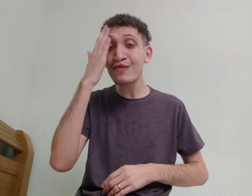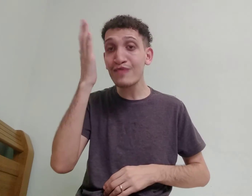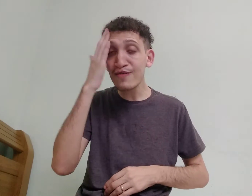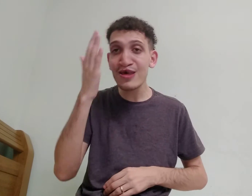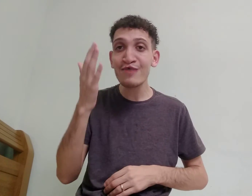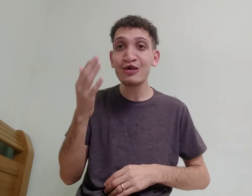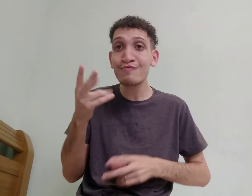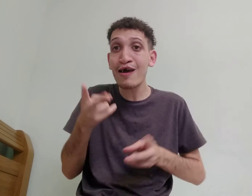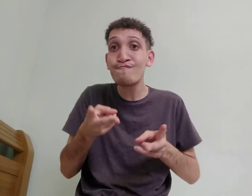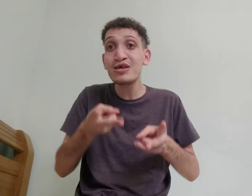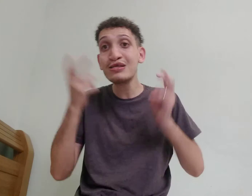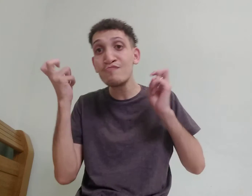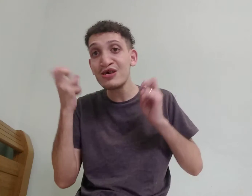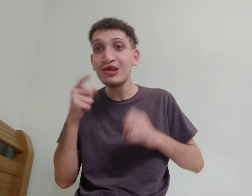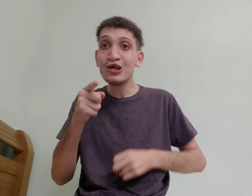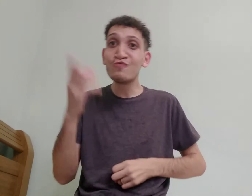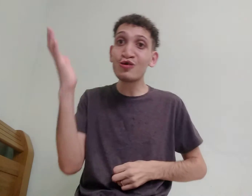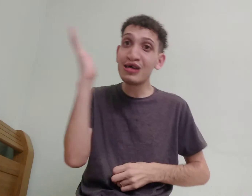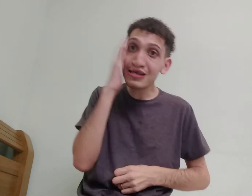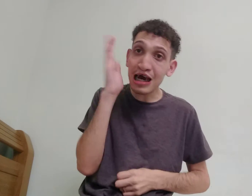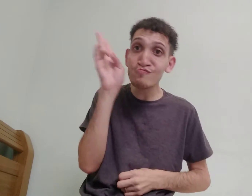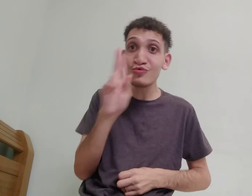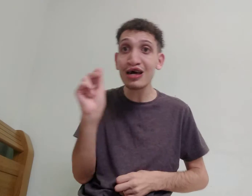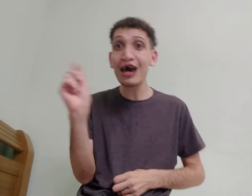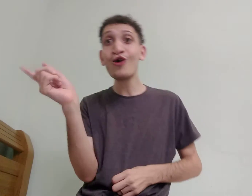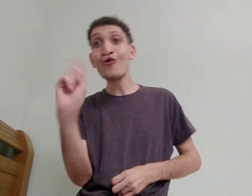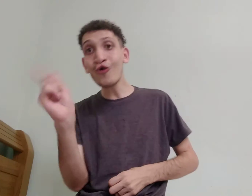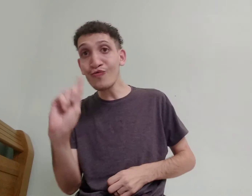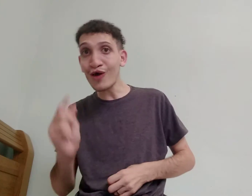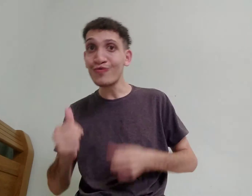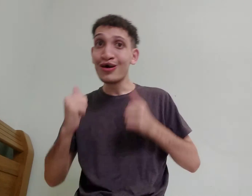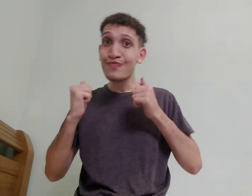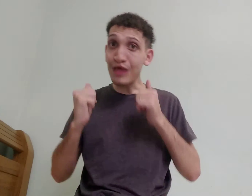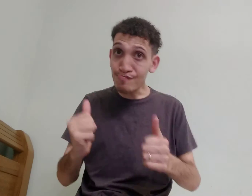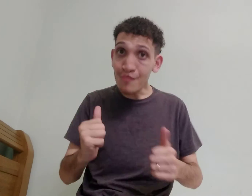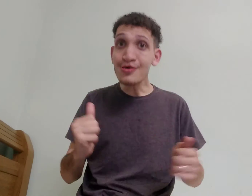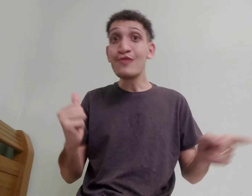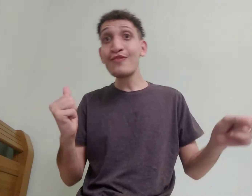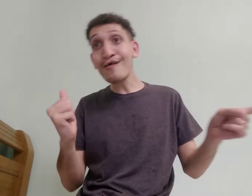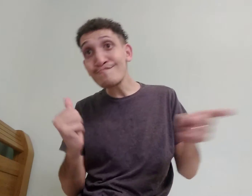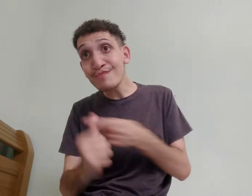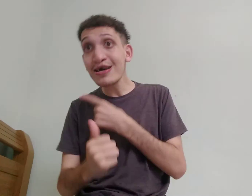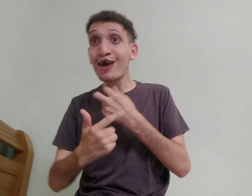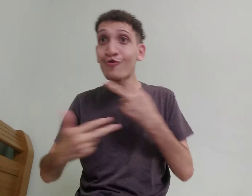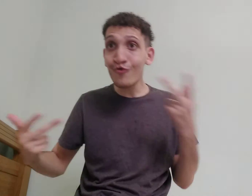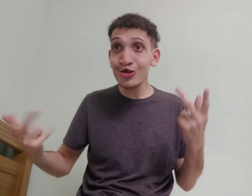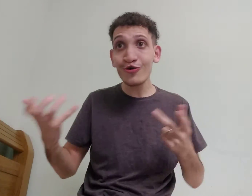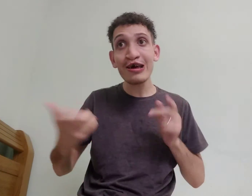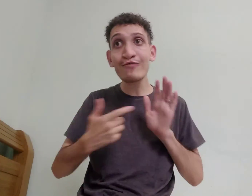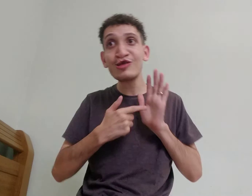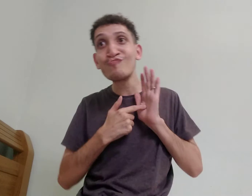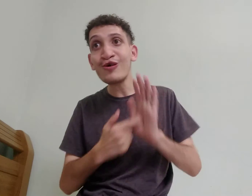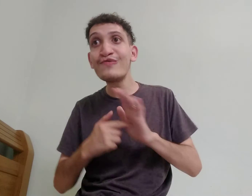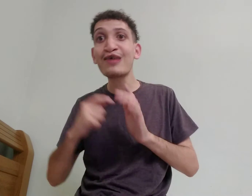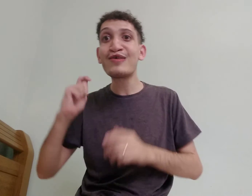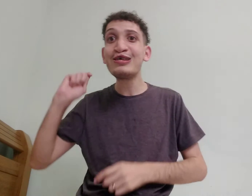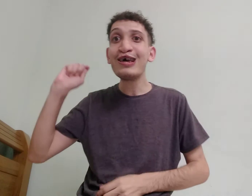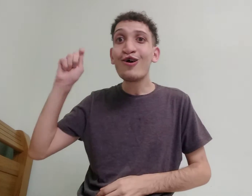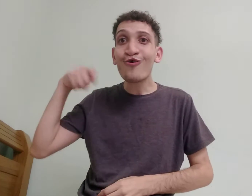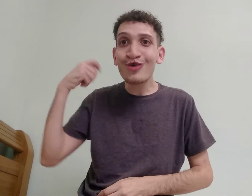entender, você vai perceber se você sabe usar ou não, tá bom? Então, a primeira coisa, eu quero ir mostrando aí os